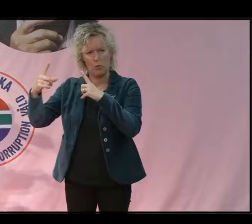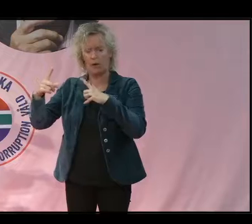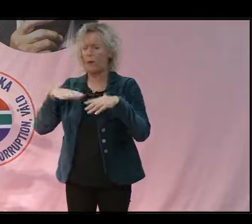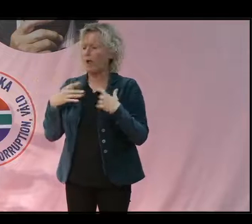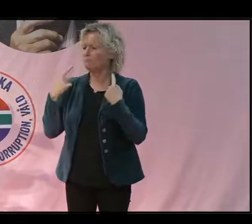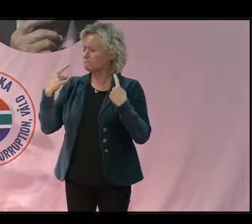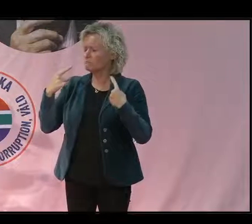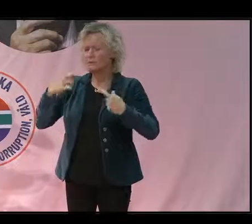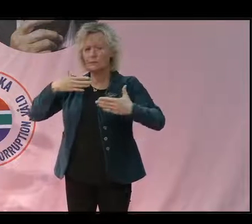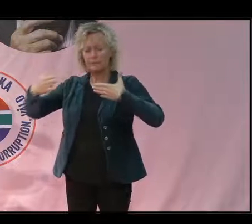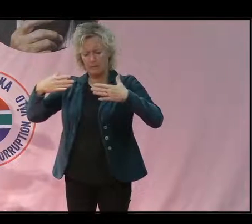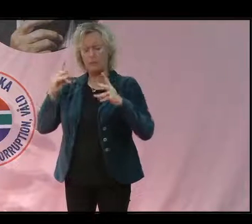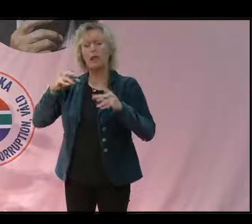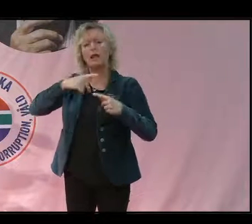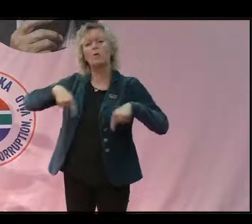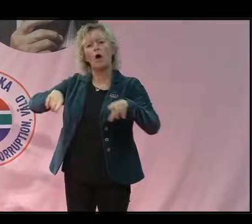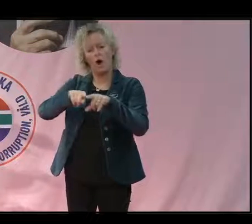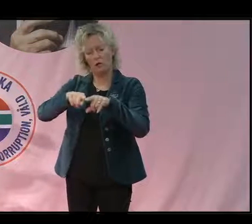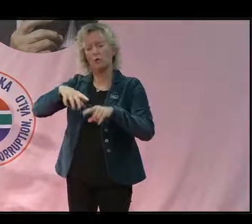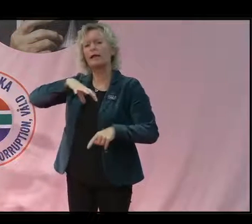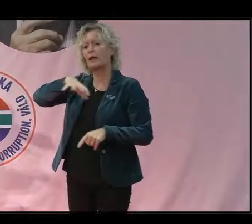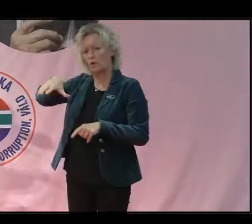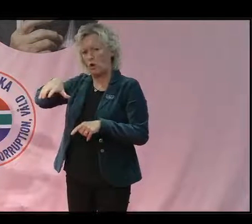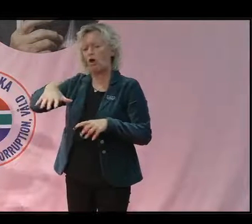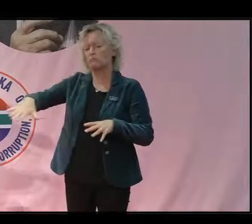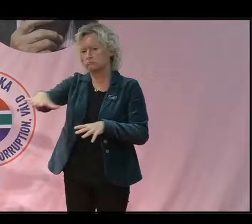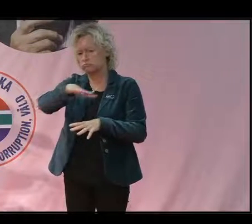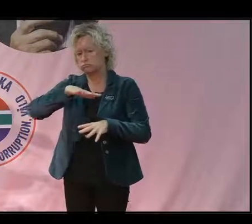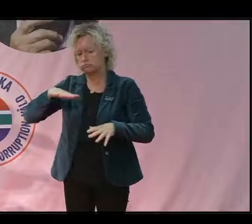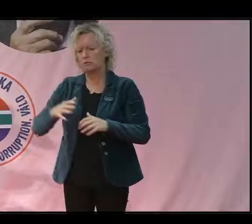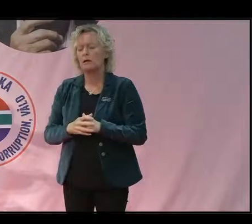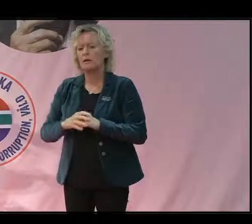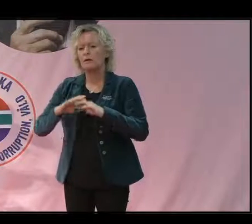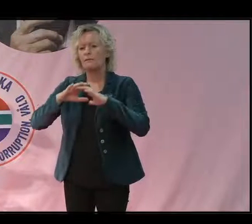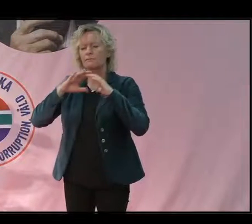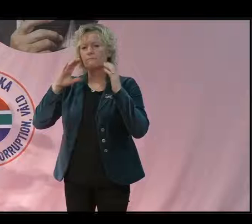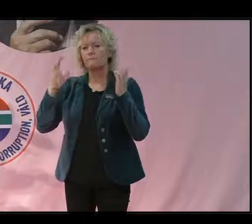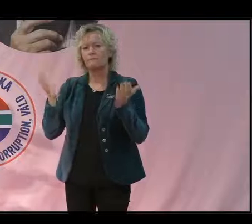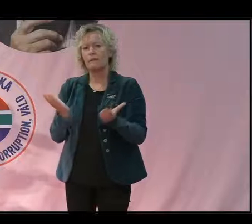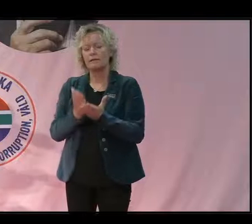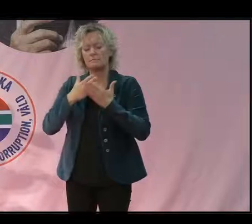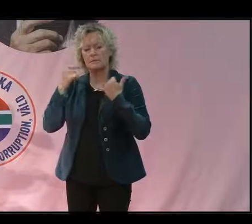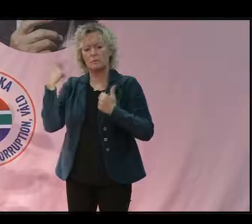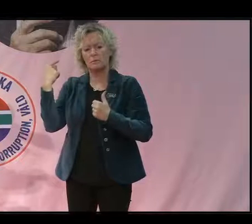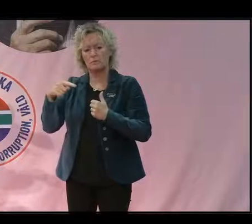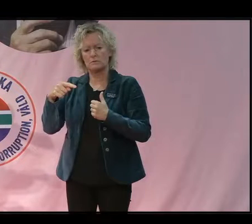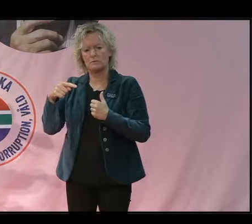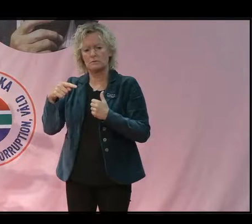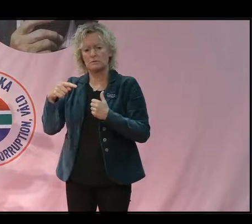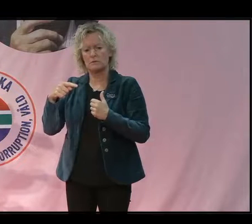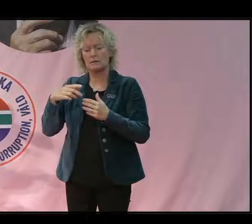lokal, regional och även global nivå. Det är en av världens mest artrika landområden. Och där bor också